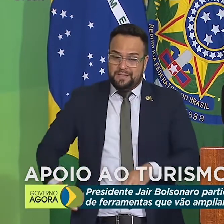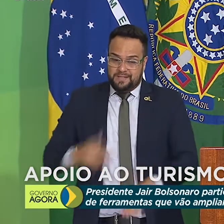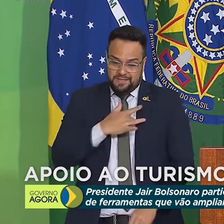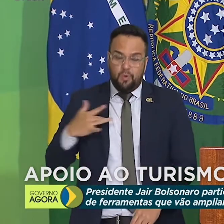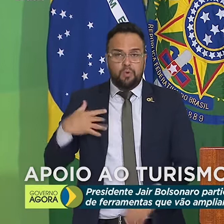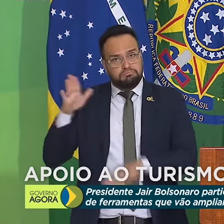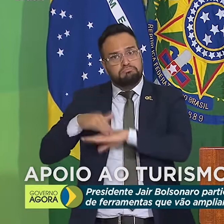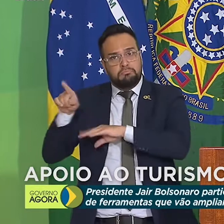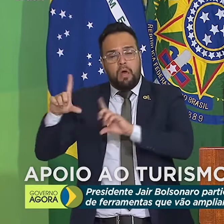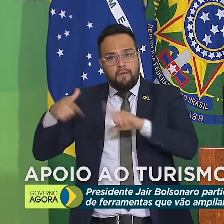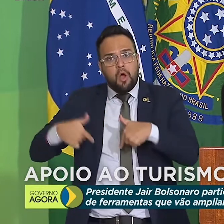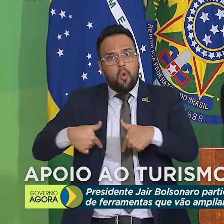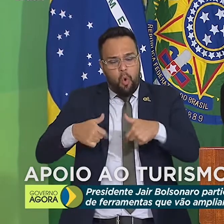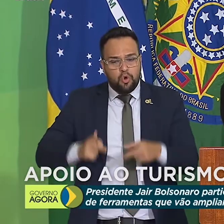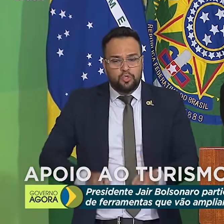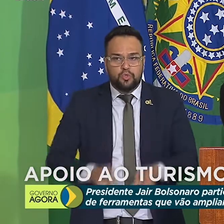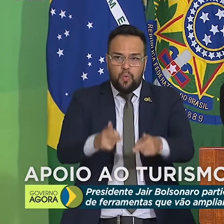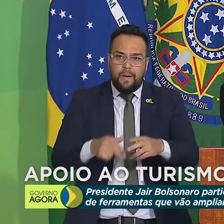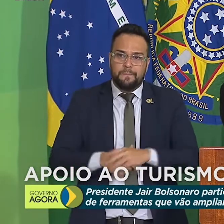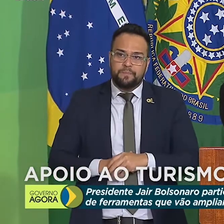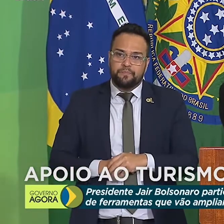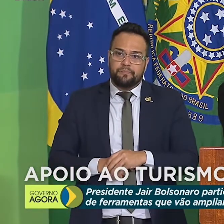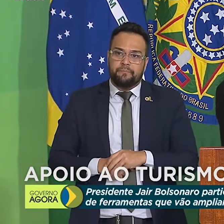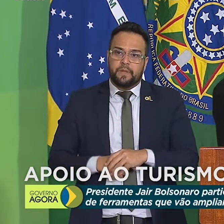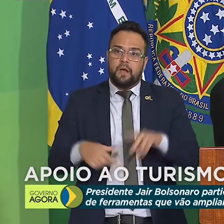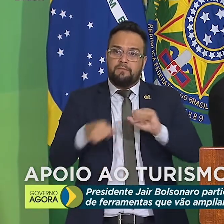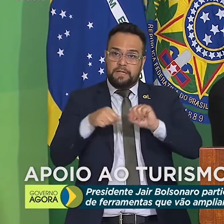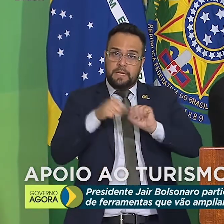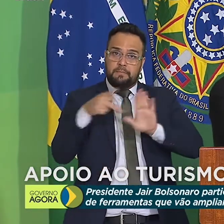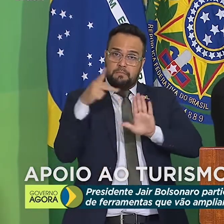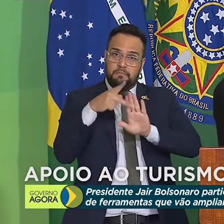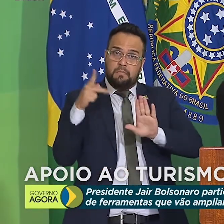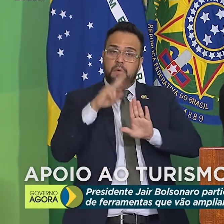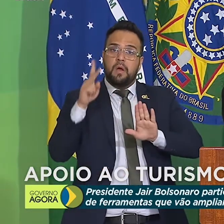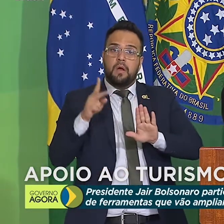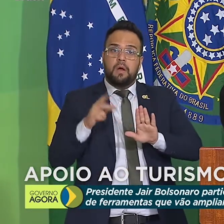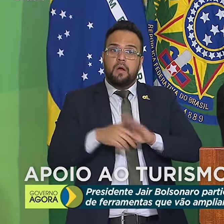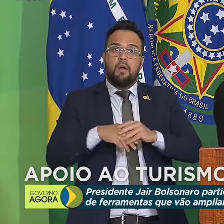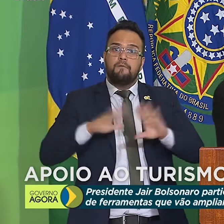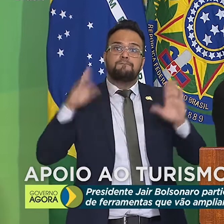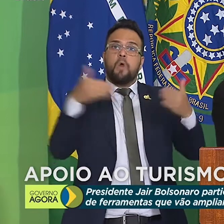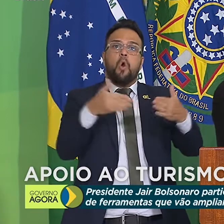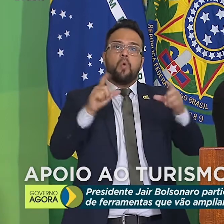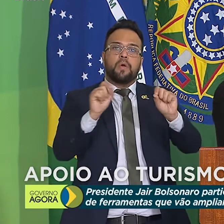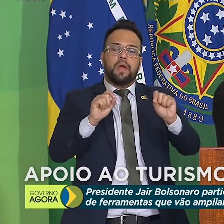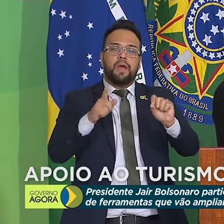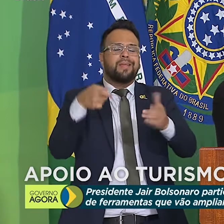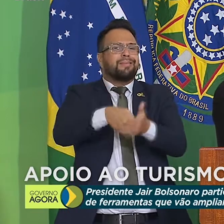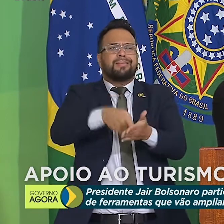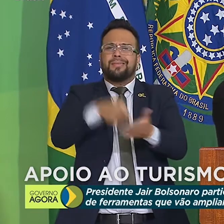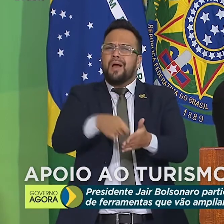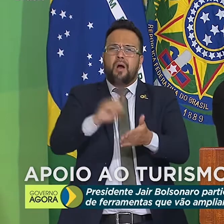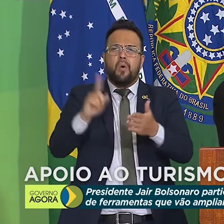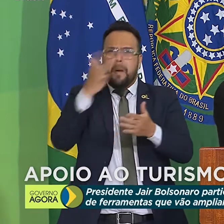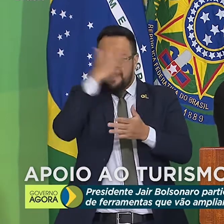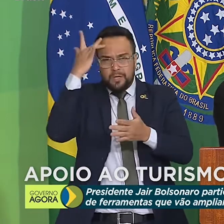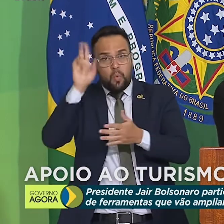um parecer, visando a desobrigar o uso de máscara por parte daqueles